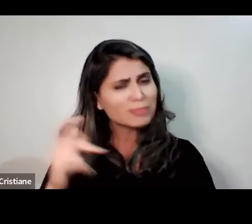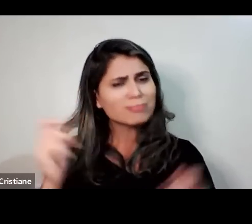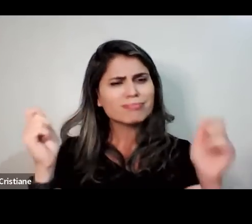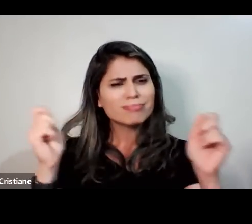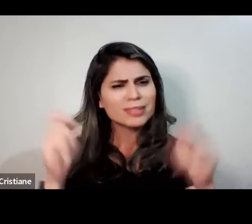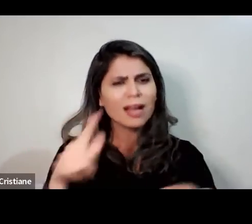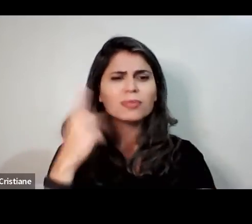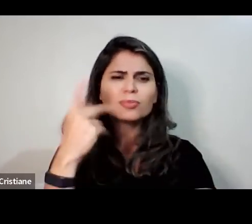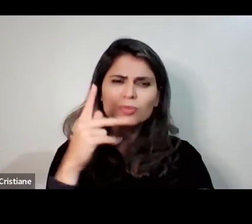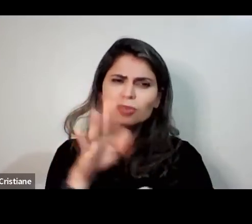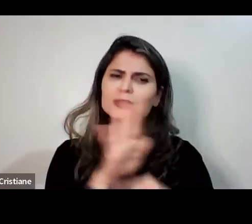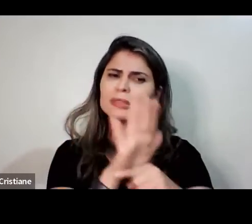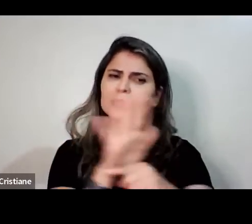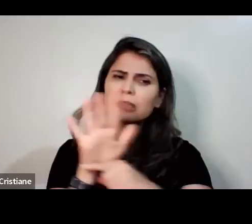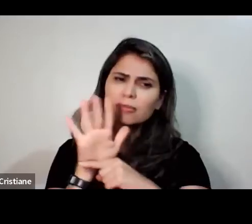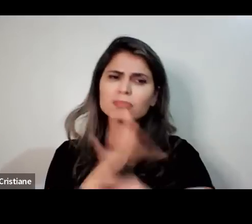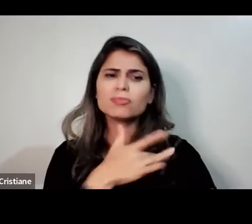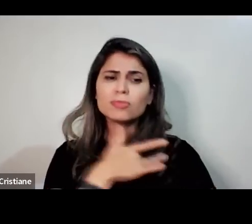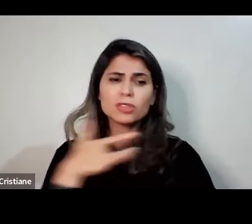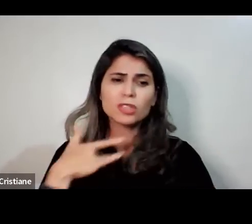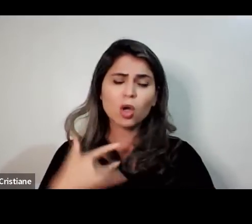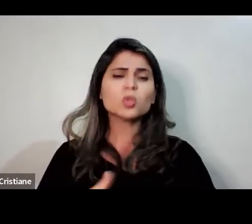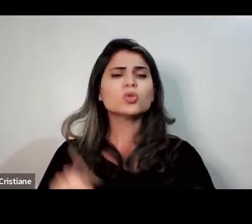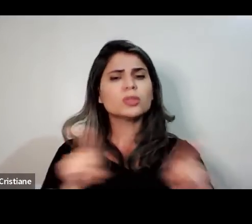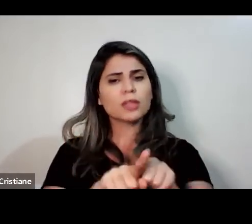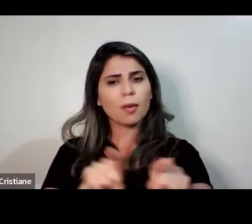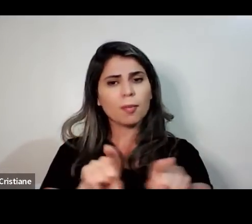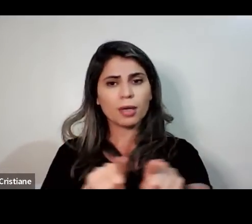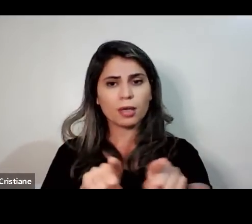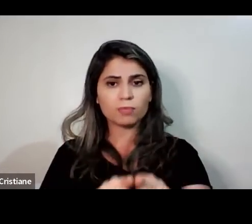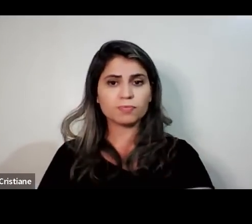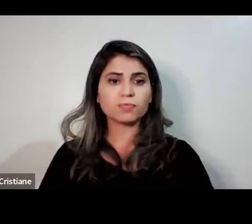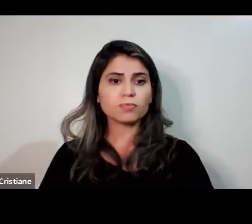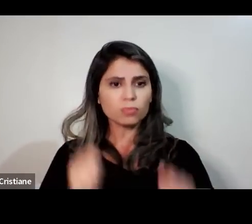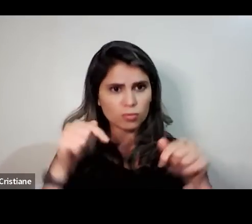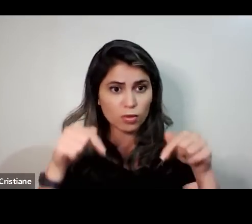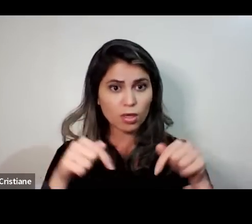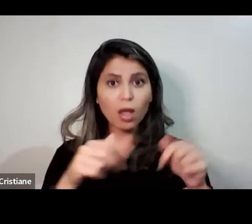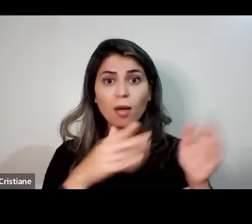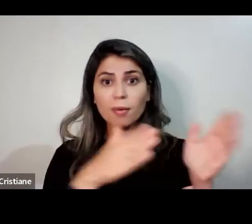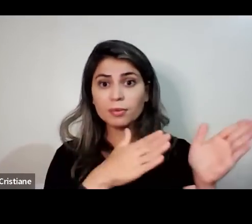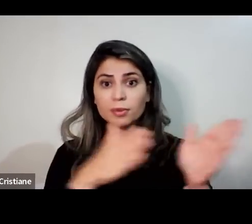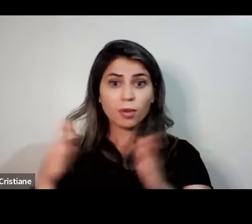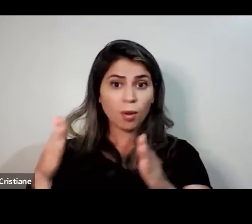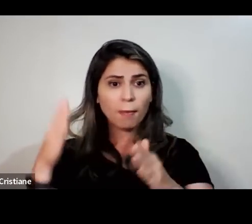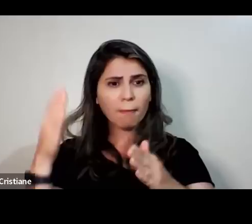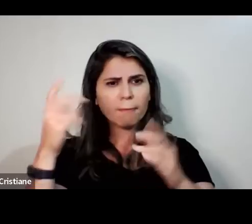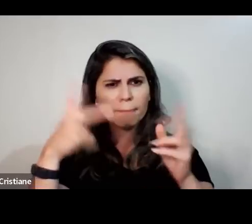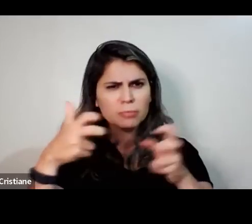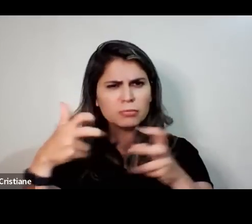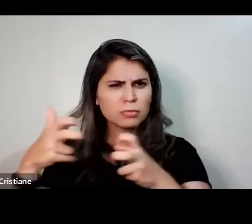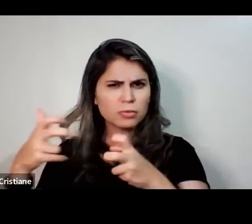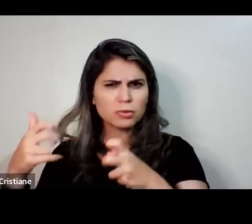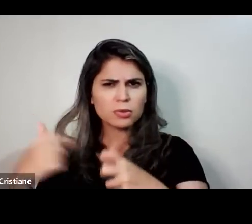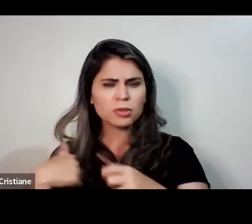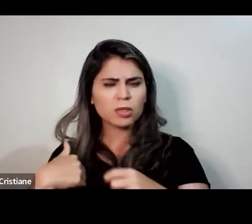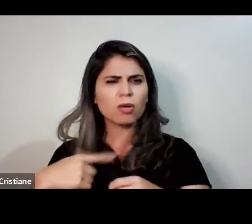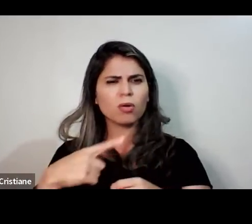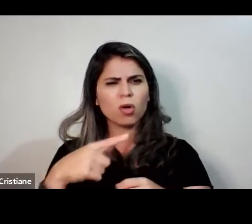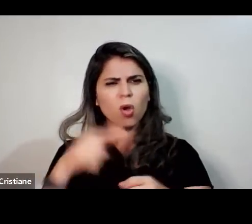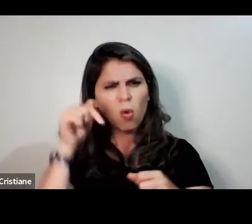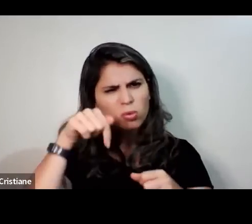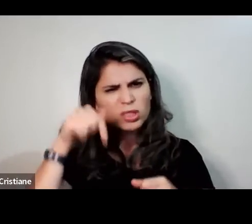desse projeto de saúde. Olha só que interessante. Durante a palestra, eu não falei hora nenhuma de 0800.